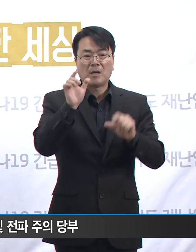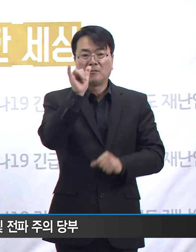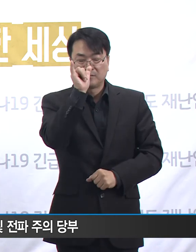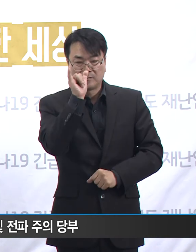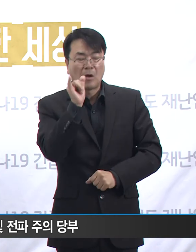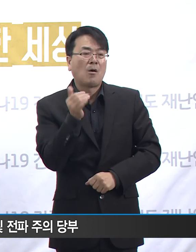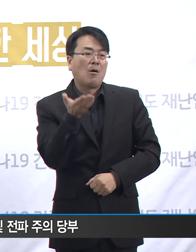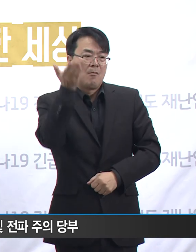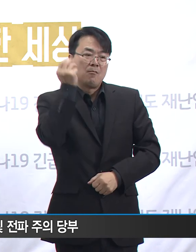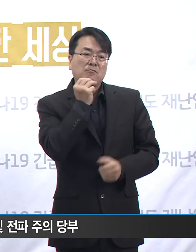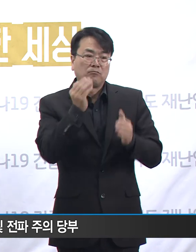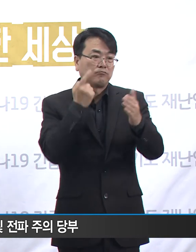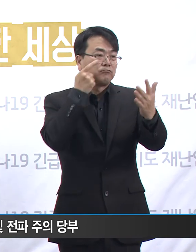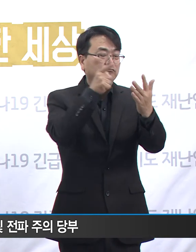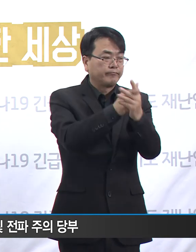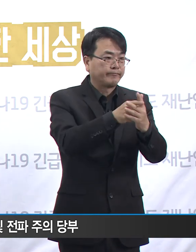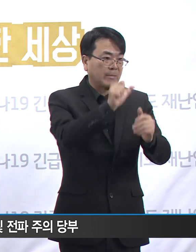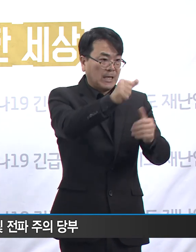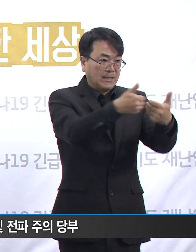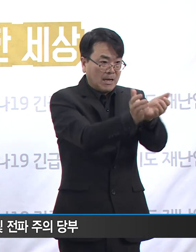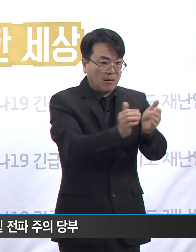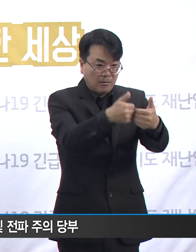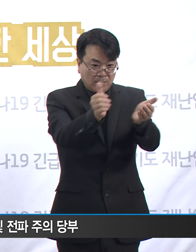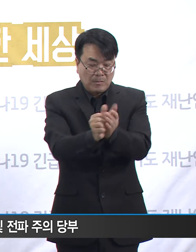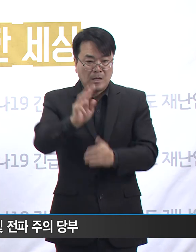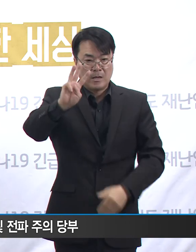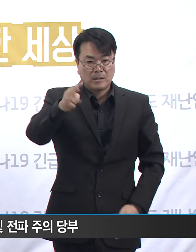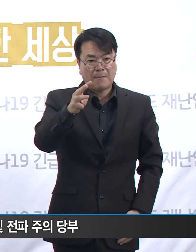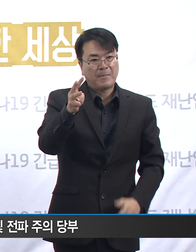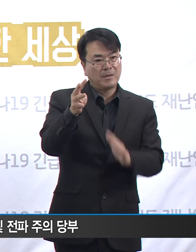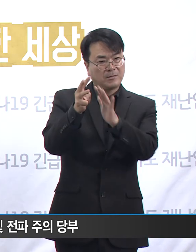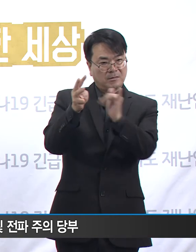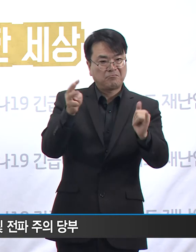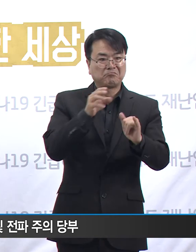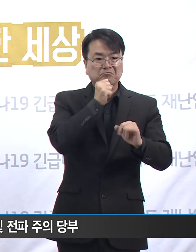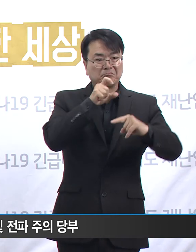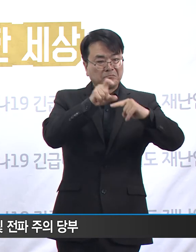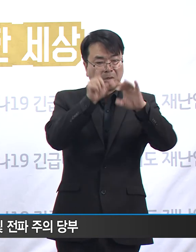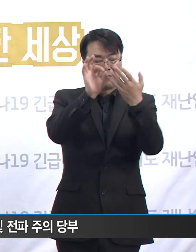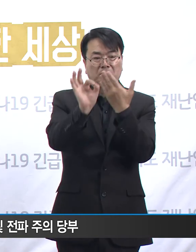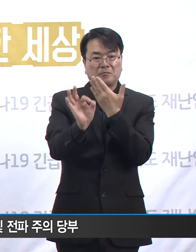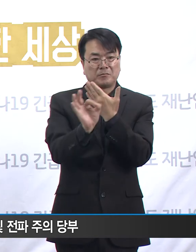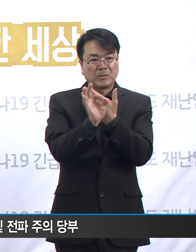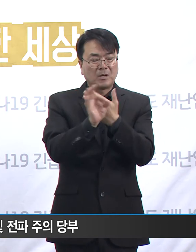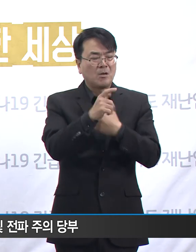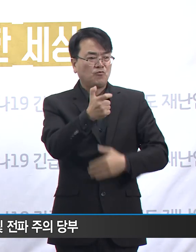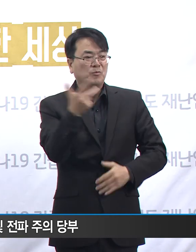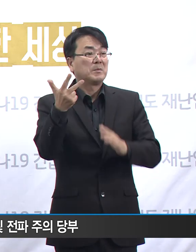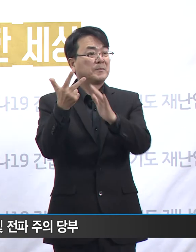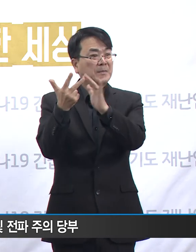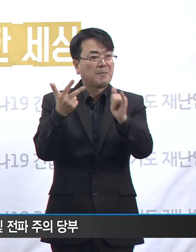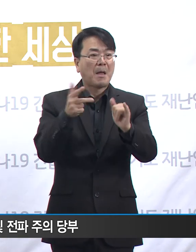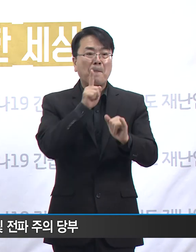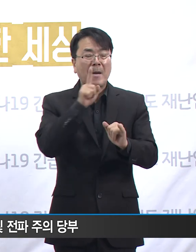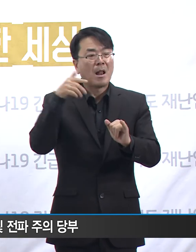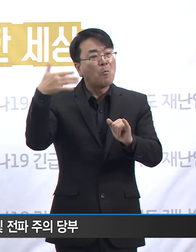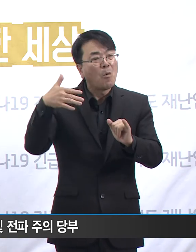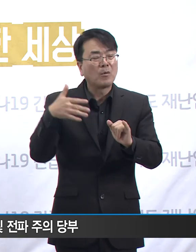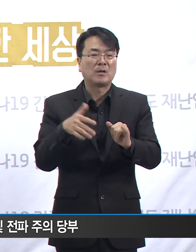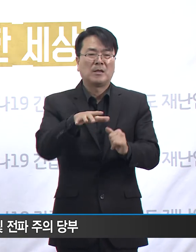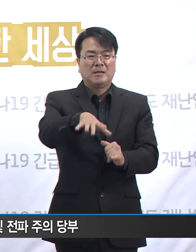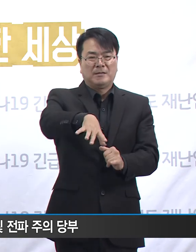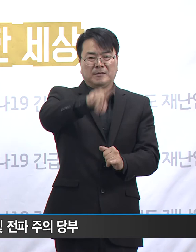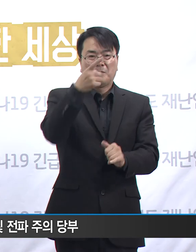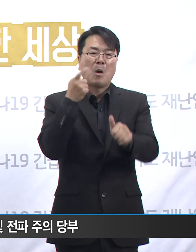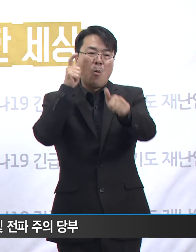클로스터에 355명 확진자 통계를 보면 그 중 18.9%인 67명이 이미 첫 확진자